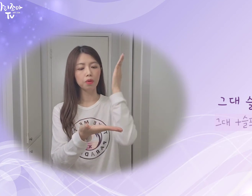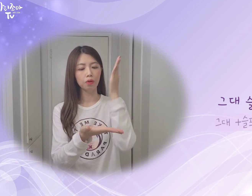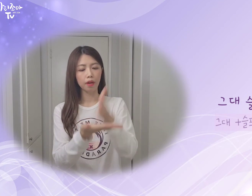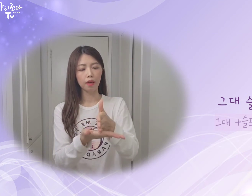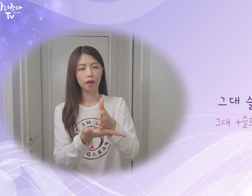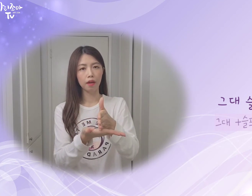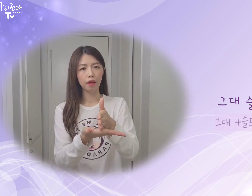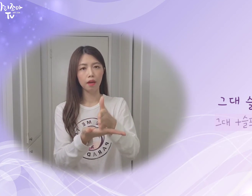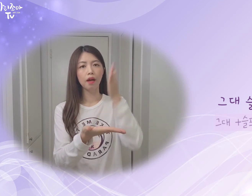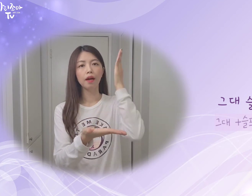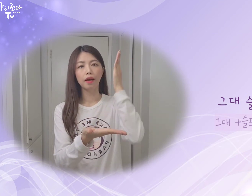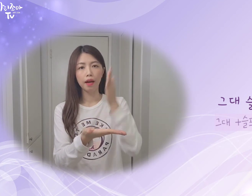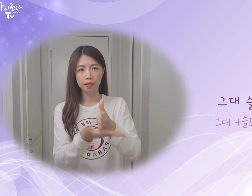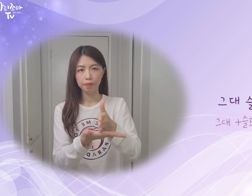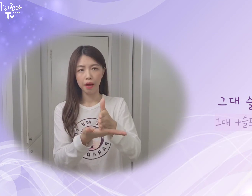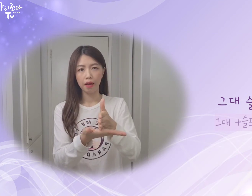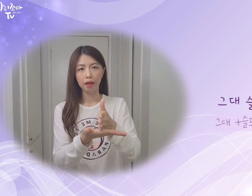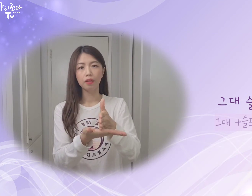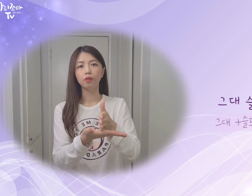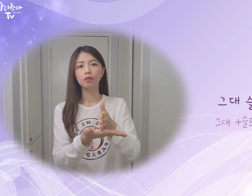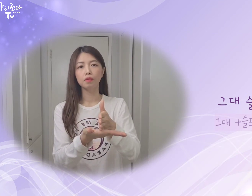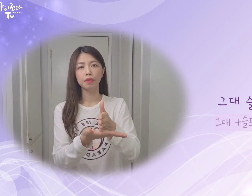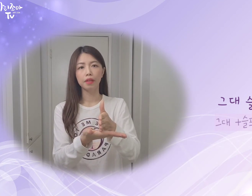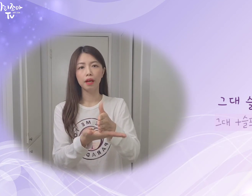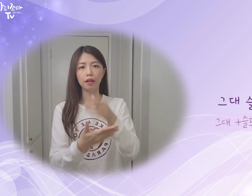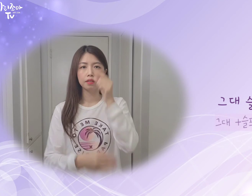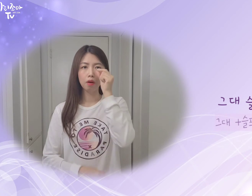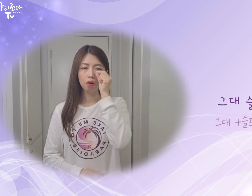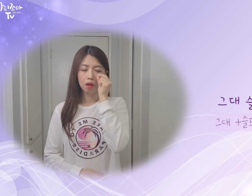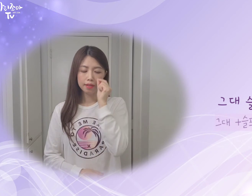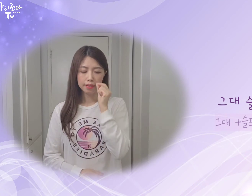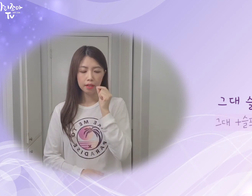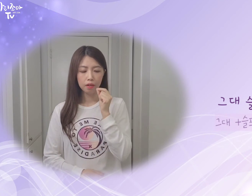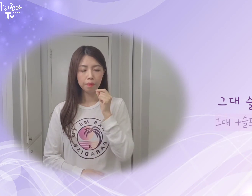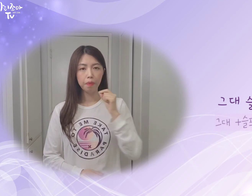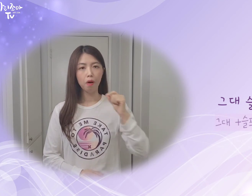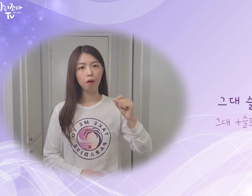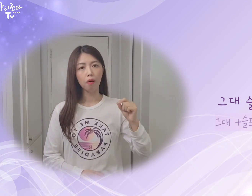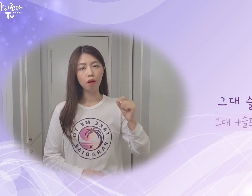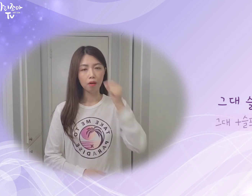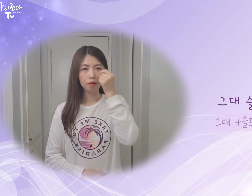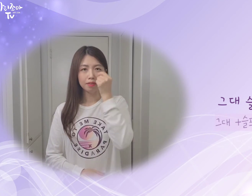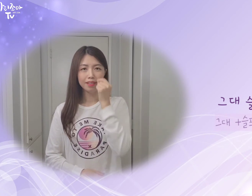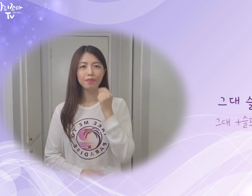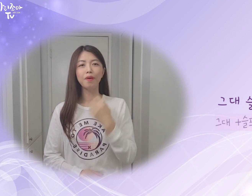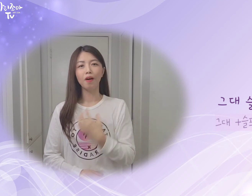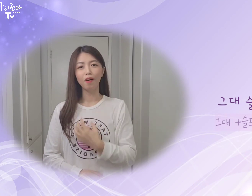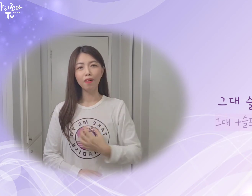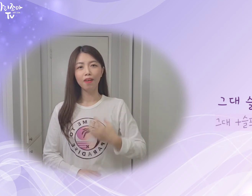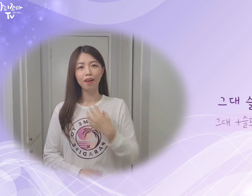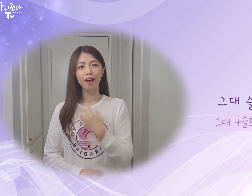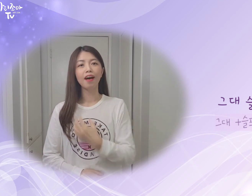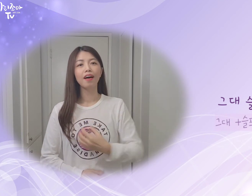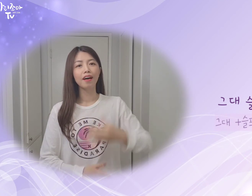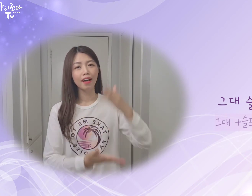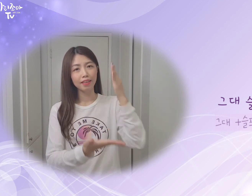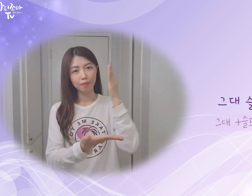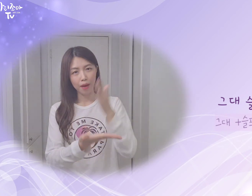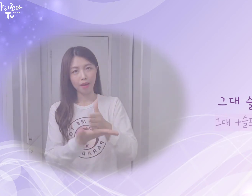이렇게 하지마. 이런 뜻입니다. 슬퍼하지마.